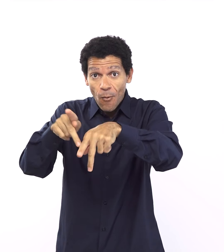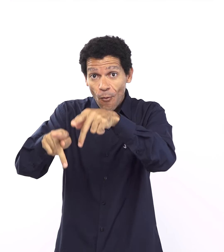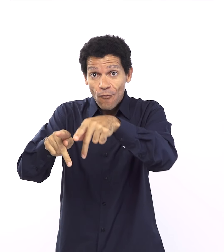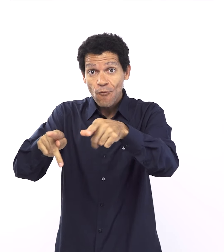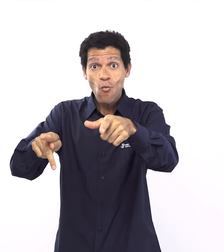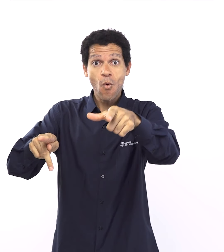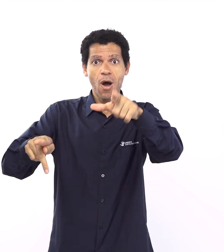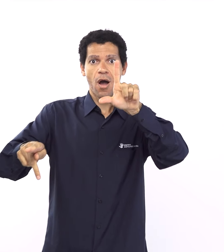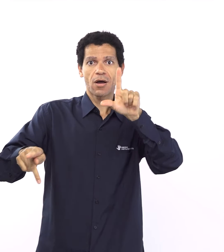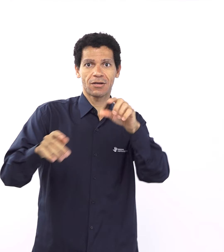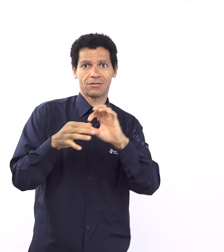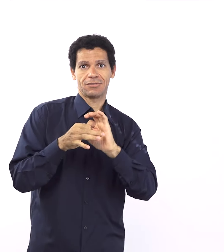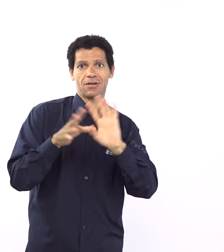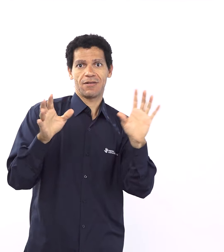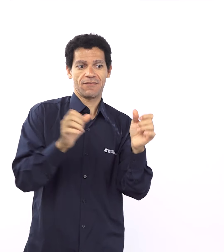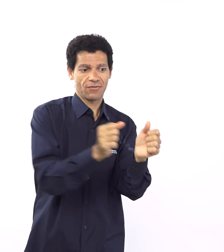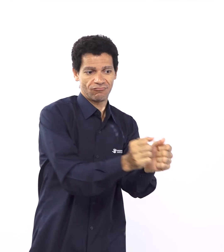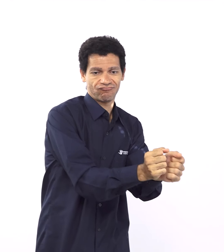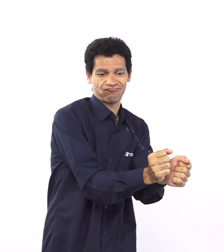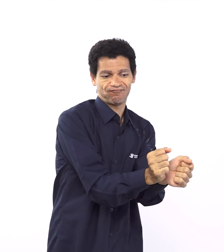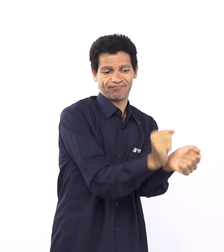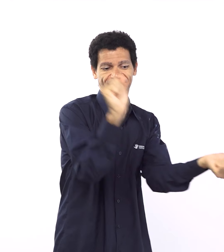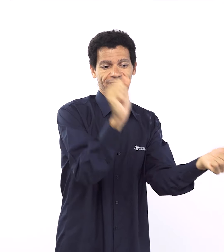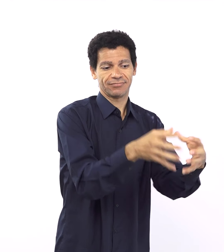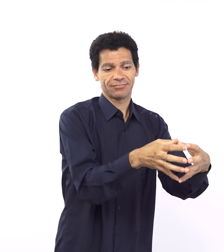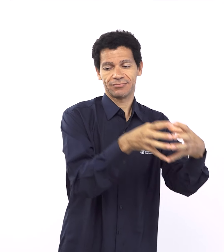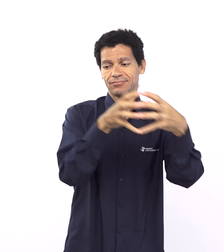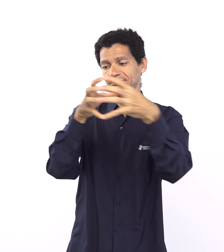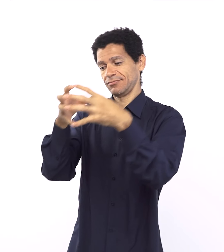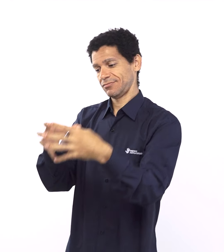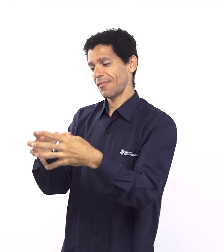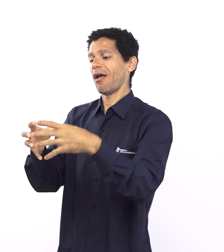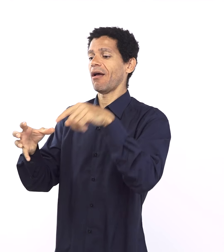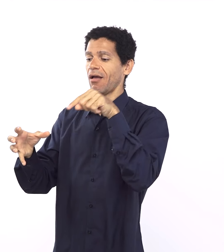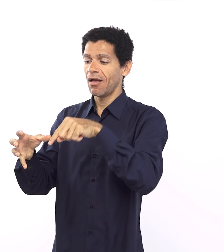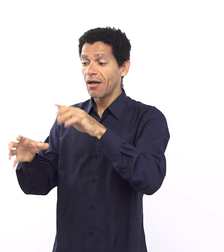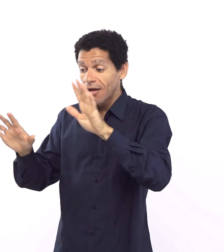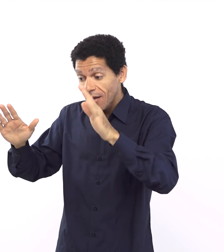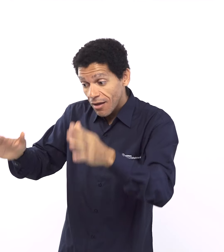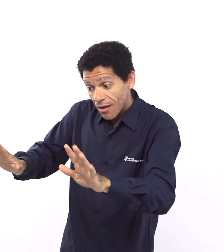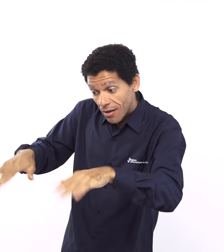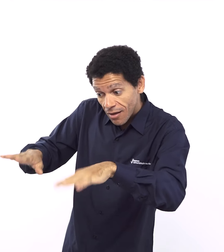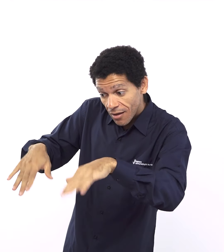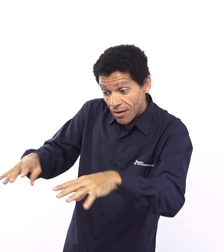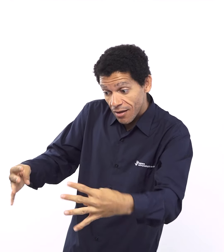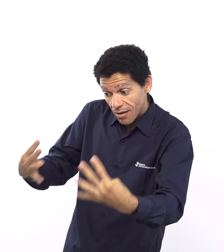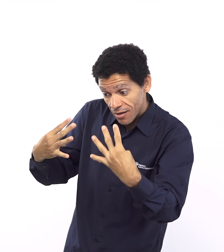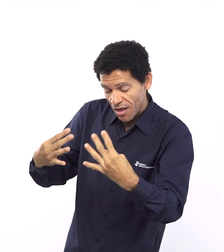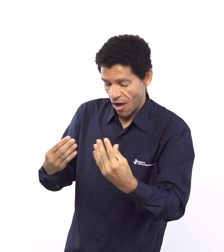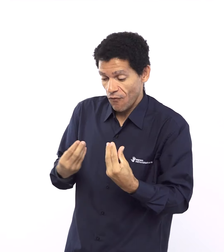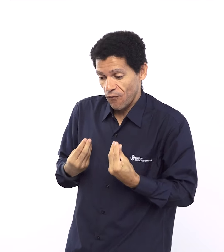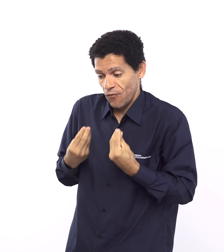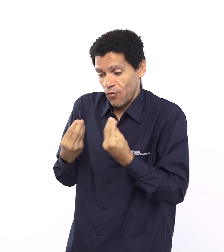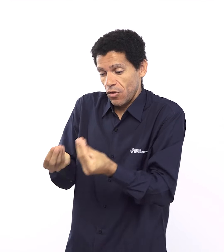livre guardar obedecer a lei não é uma condição para ser livre perdoado ou salvo a